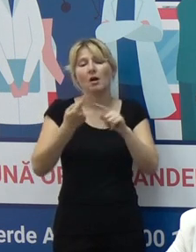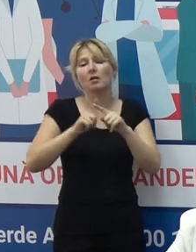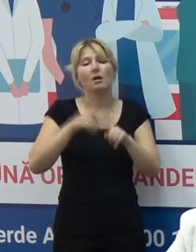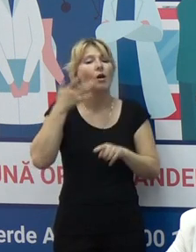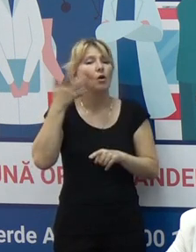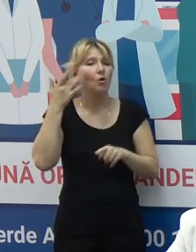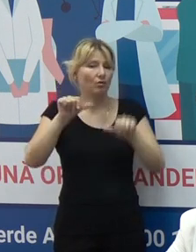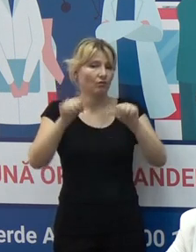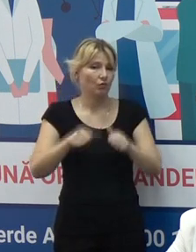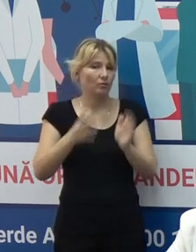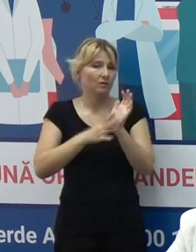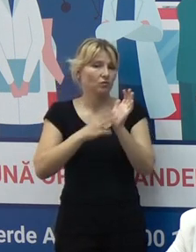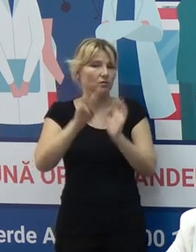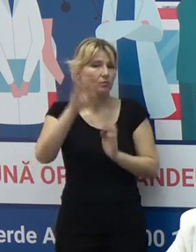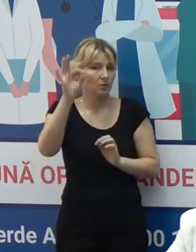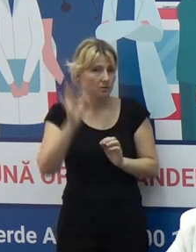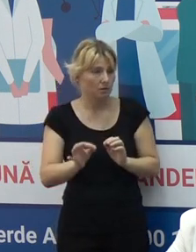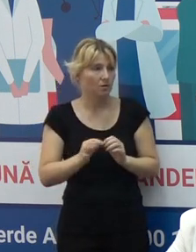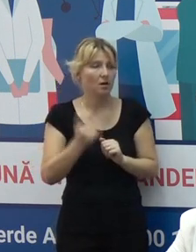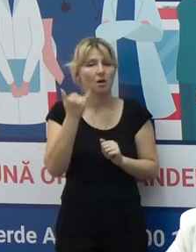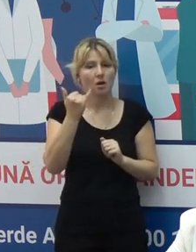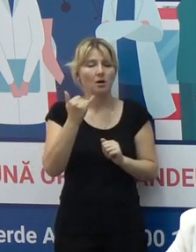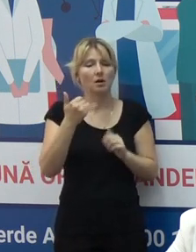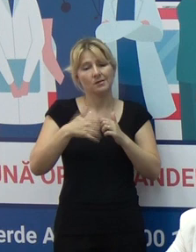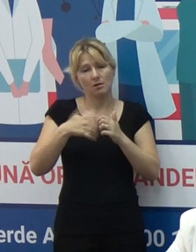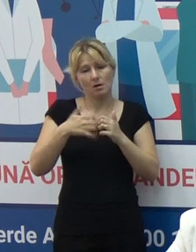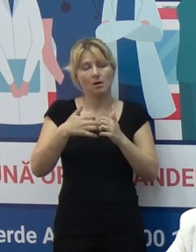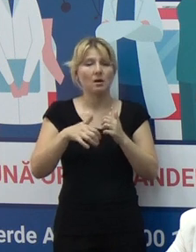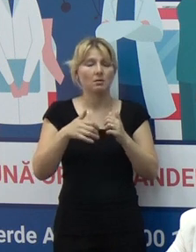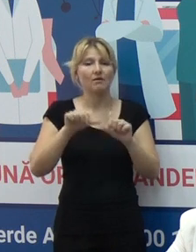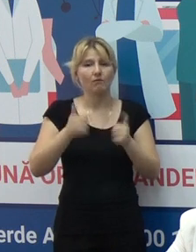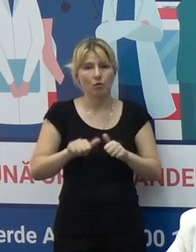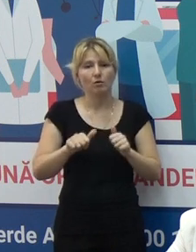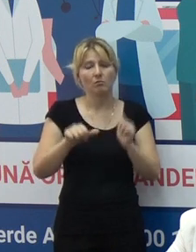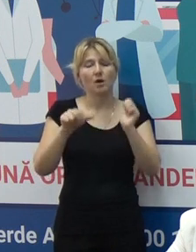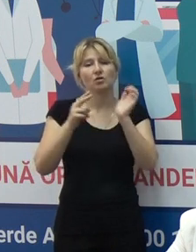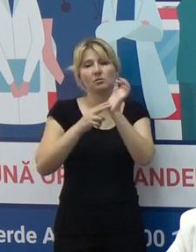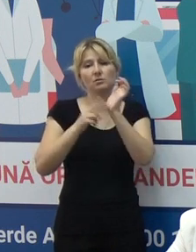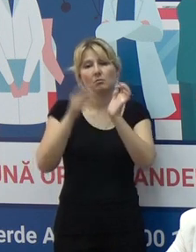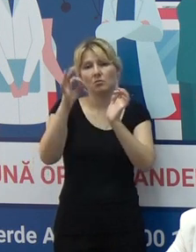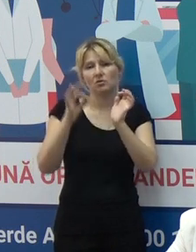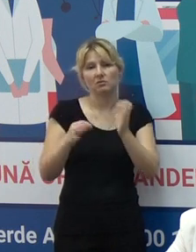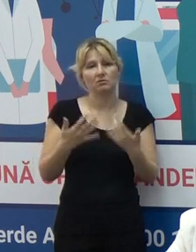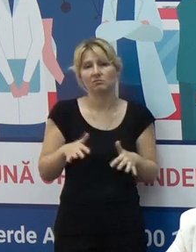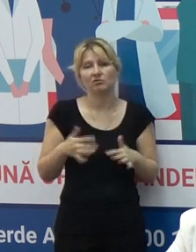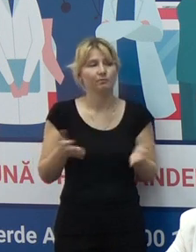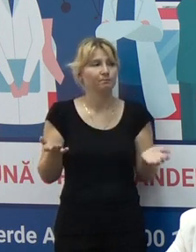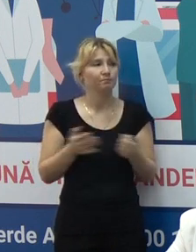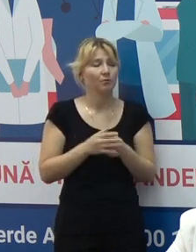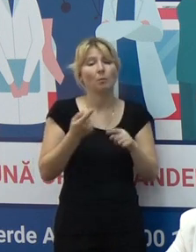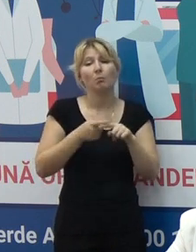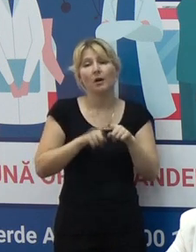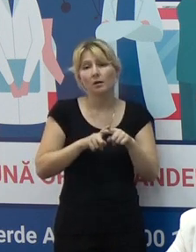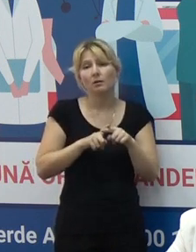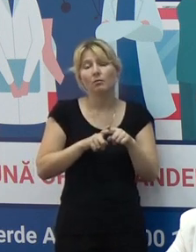ușoare în 93% și formele moderate în jur de 7%. Deci, majoritatea evenimentelor care